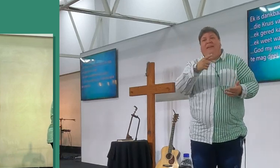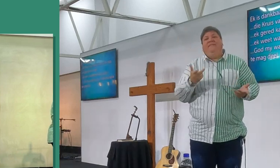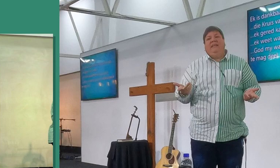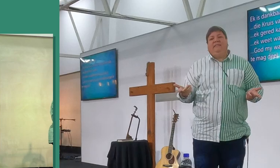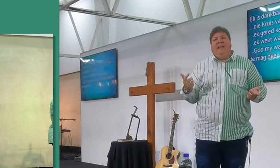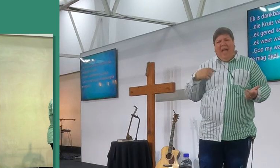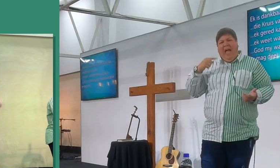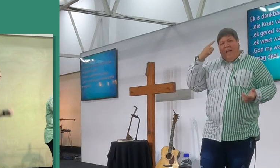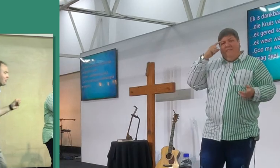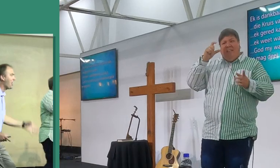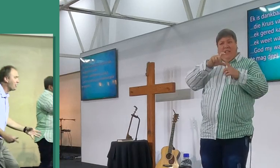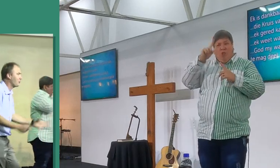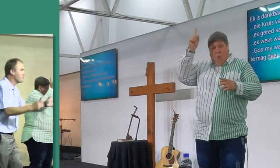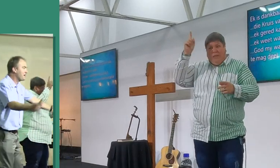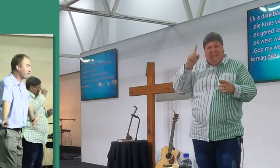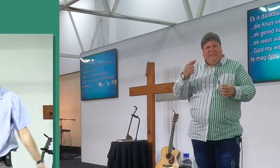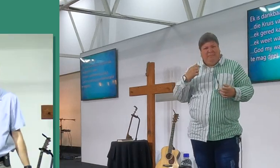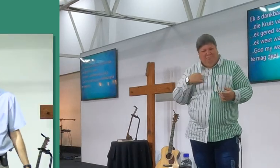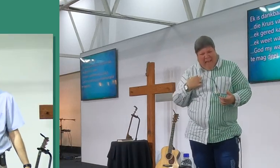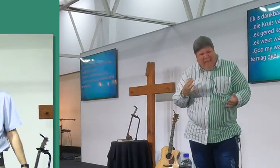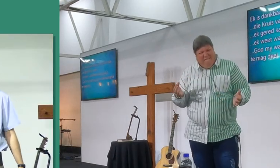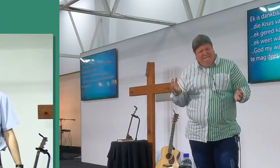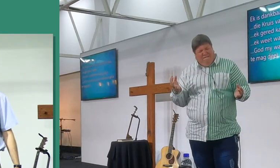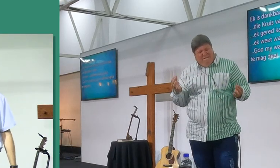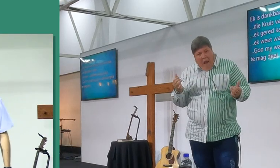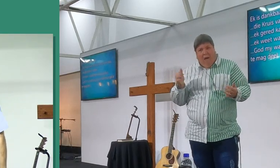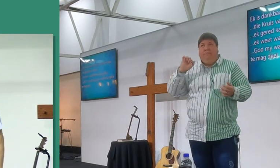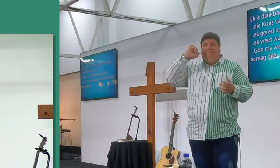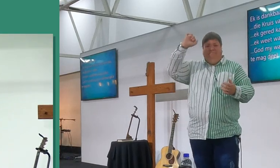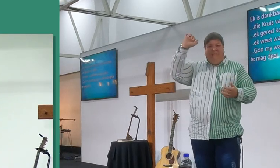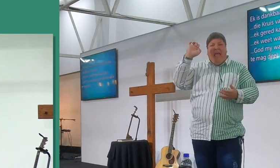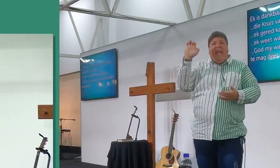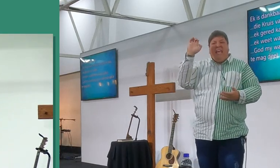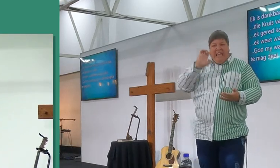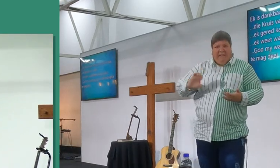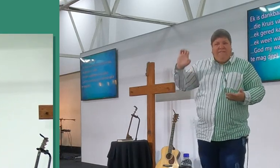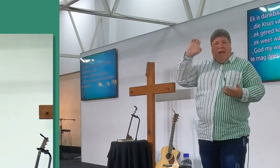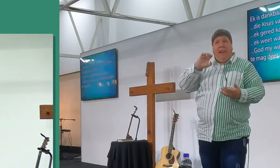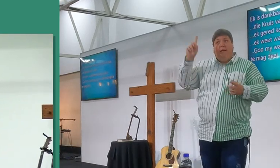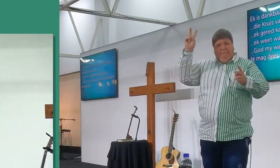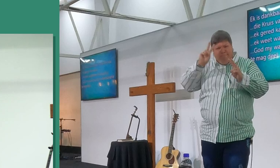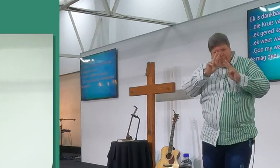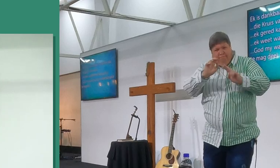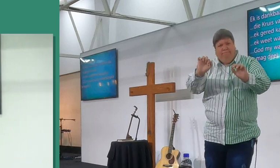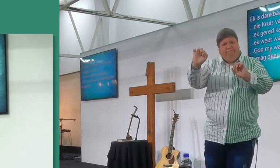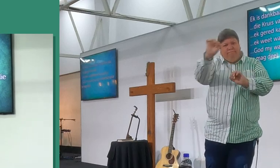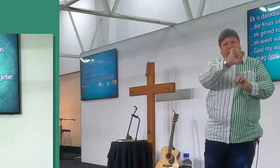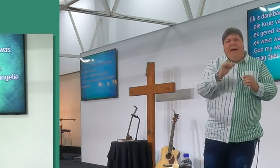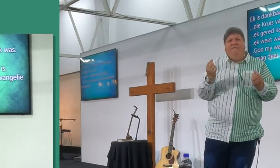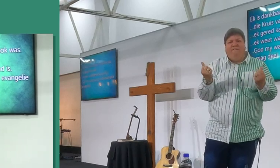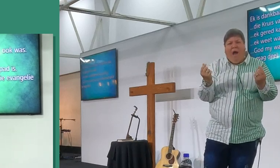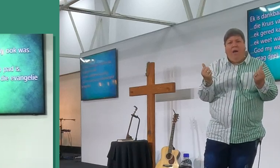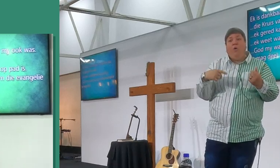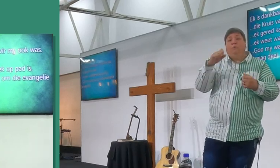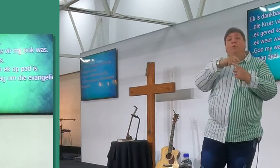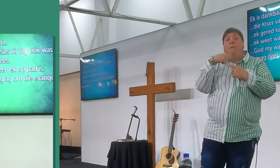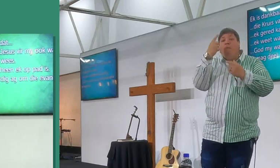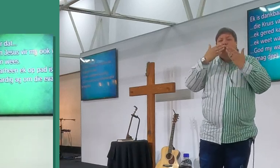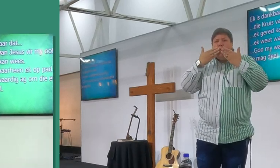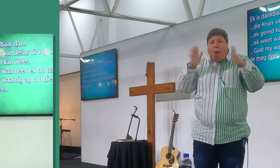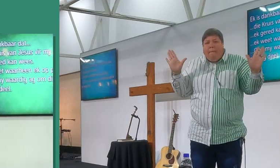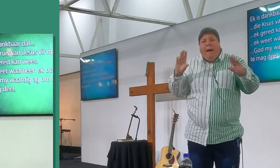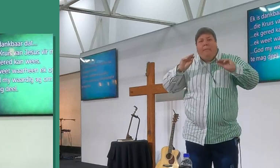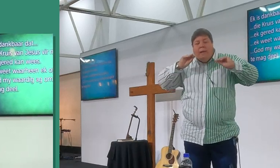weet het God my waardig aag, om die evangelie te verkondig, en weet jy wat, die heren aag jou waardig, ek en jy met ons mond en hoop ma, en dis